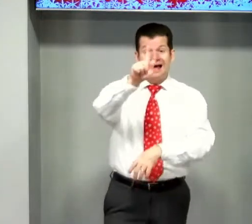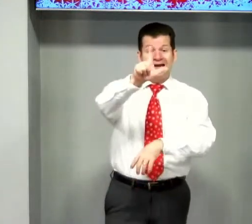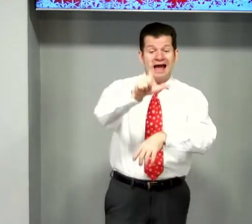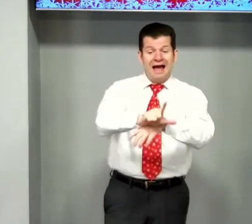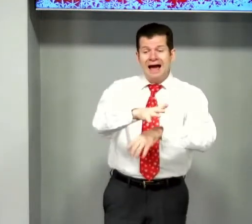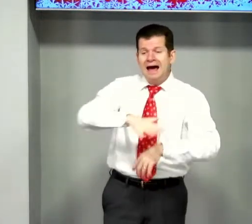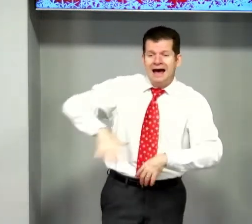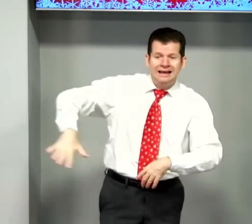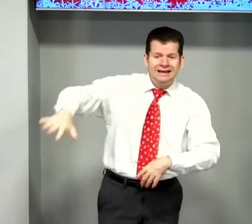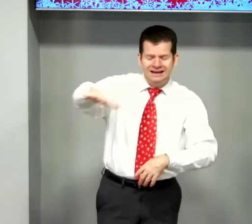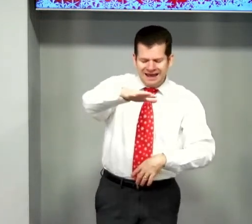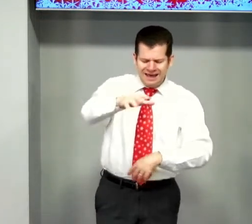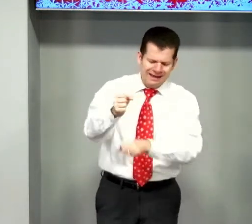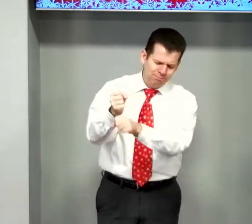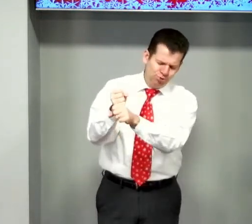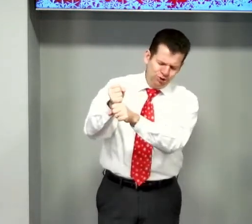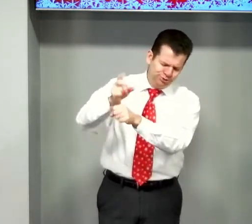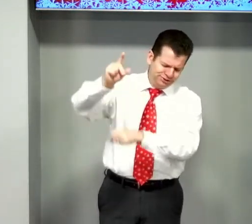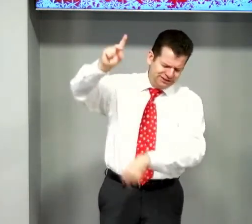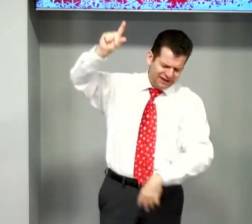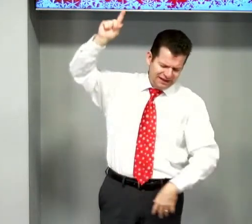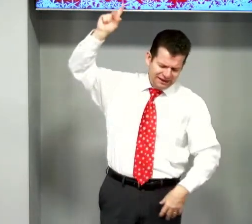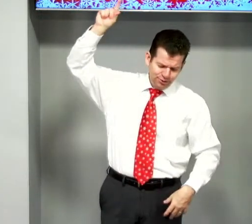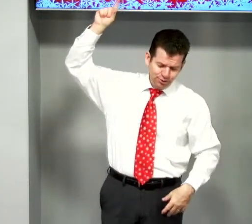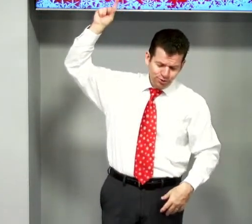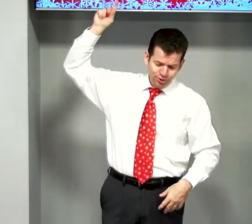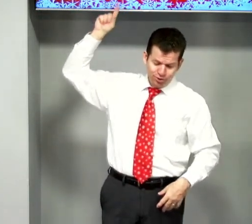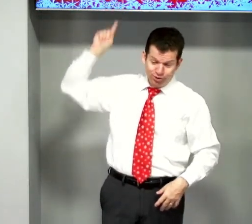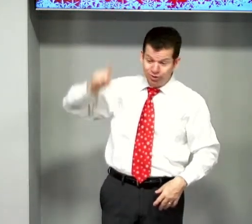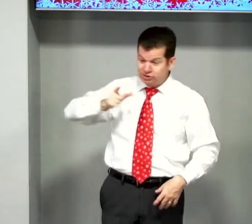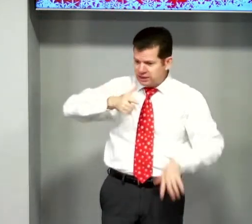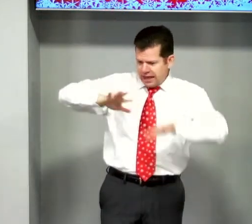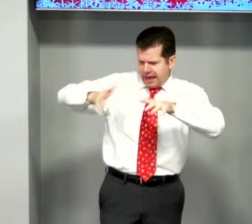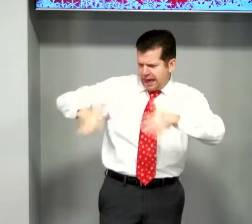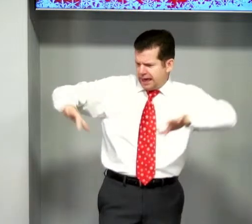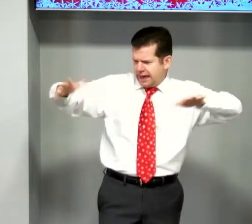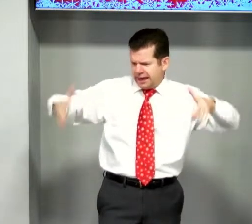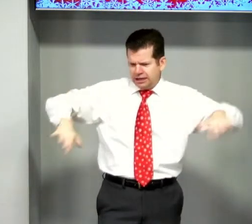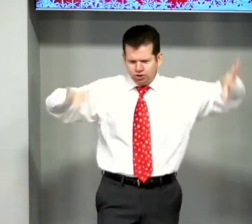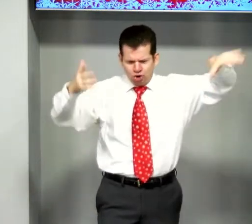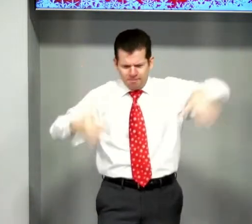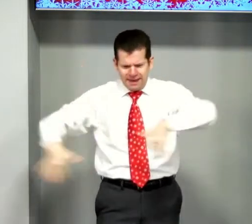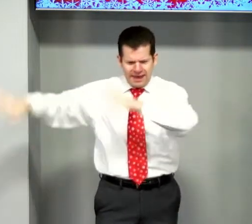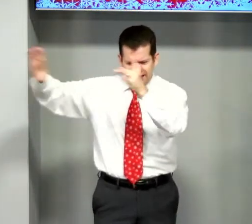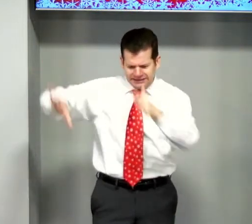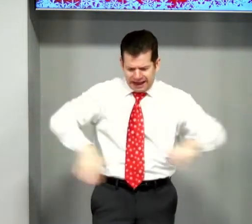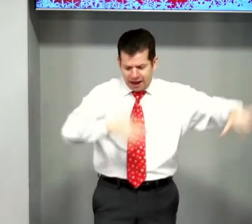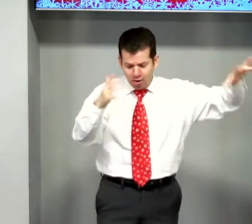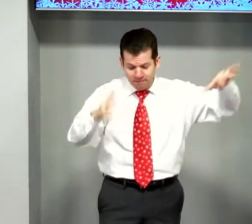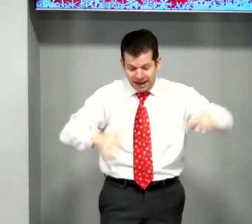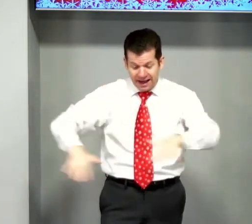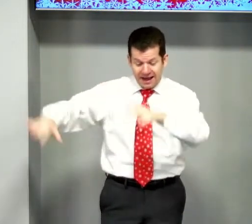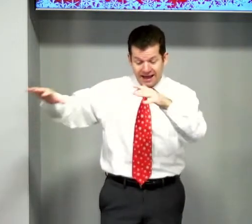Galiléia, Muitos anos, Em tormenta ao mar,